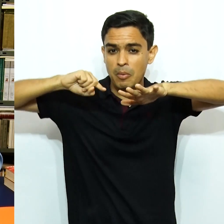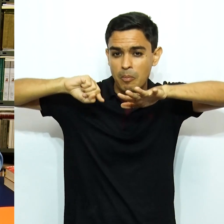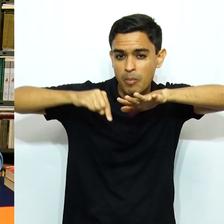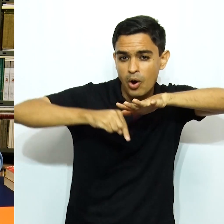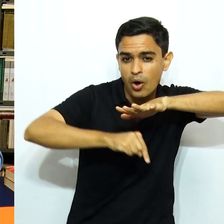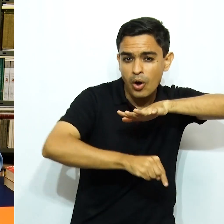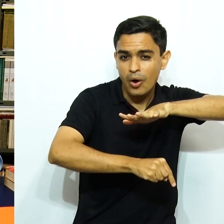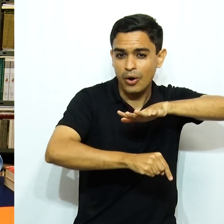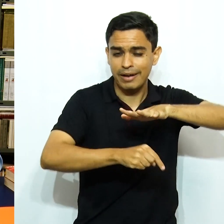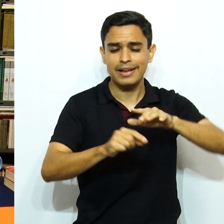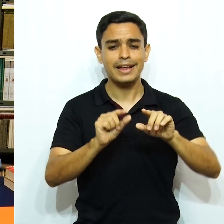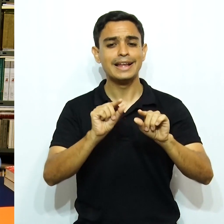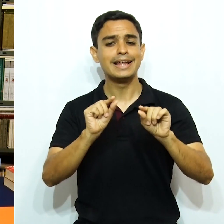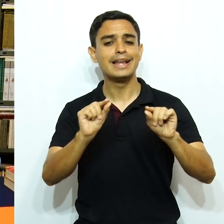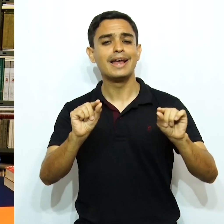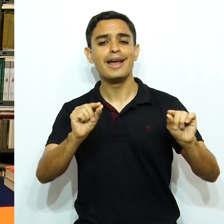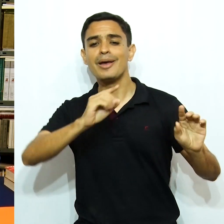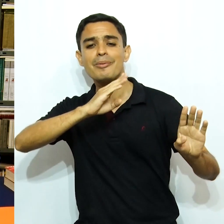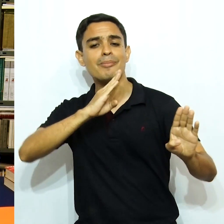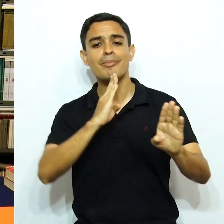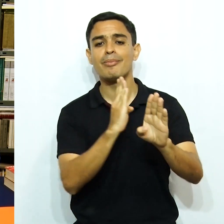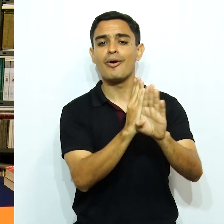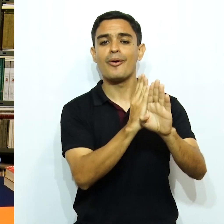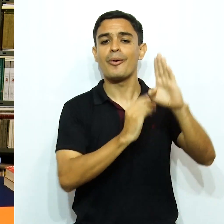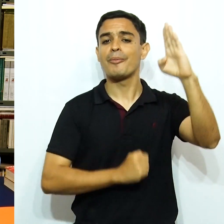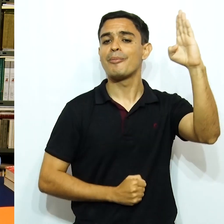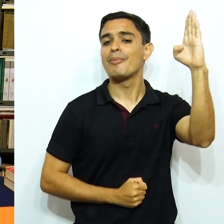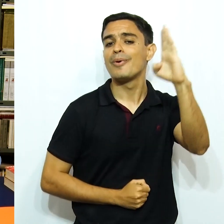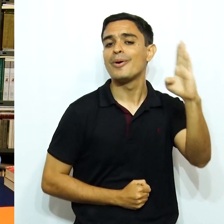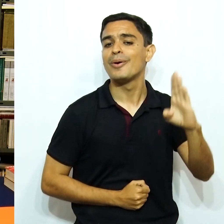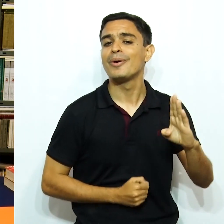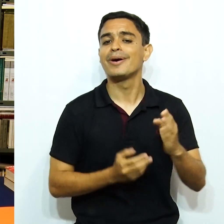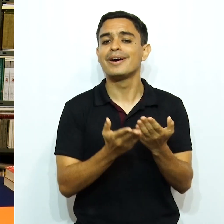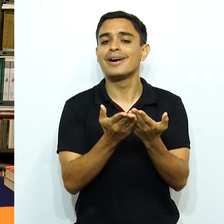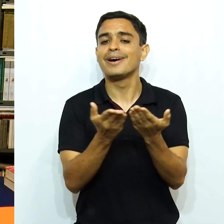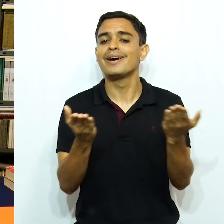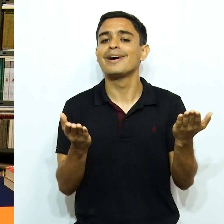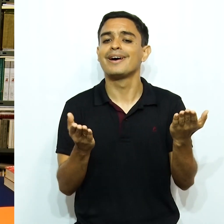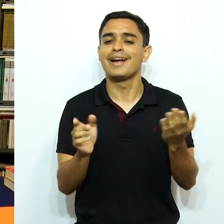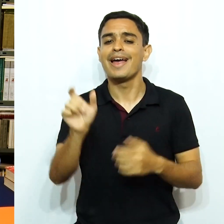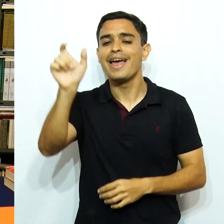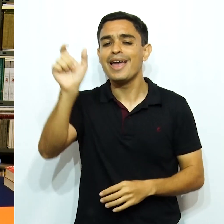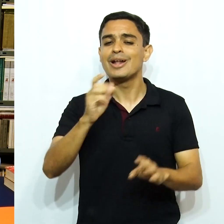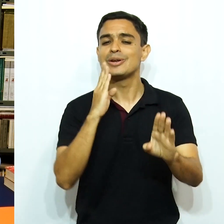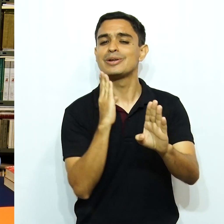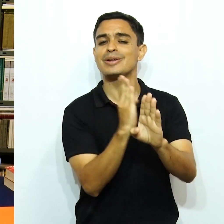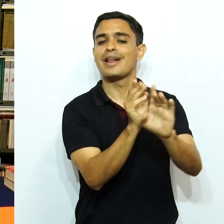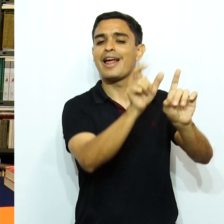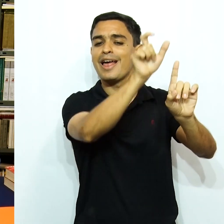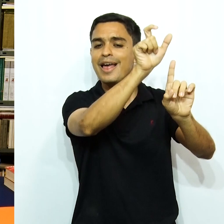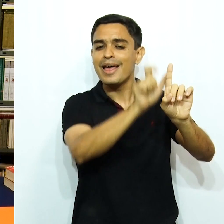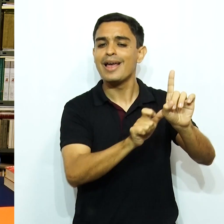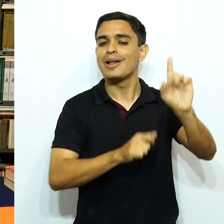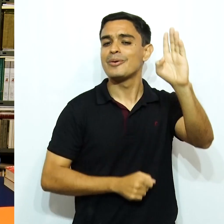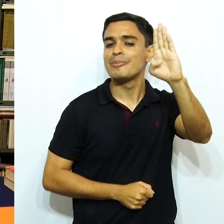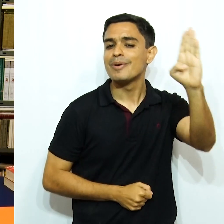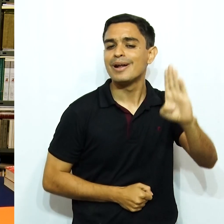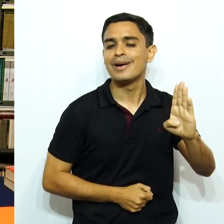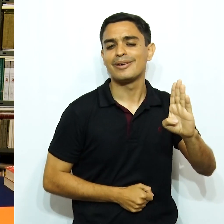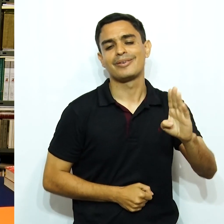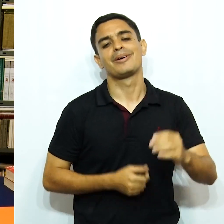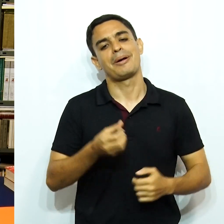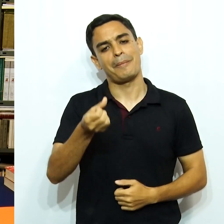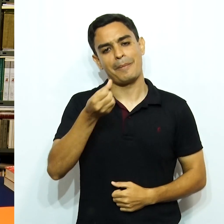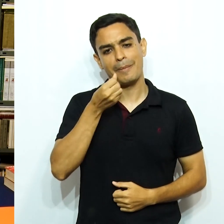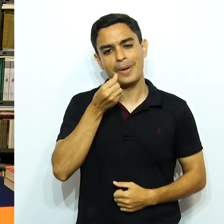Se alguém descobriu o Brasil, se Pedro Álvares Cabral descobriu o Brasil, certamente quem descobriu o brasileiro foi Câmara Cascudo,